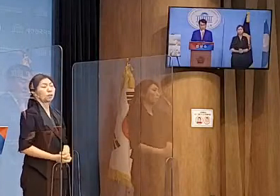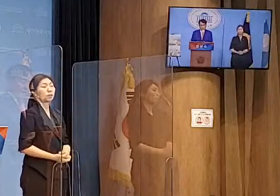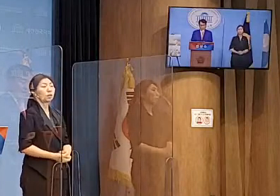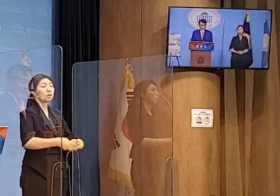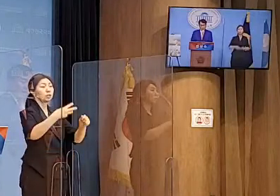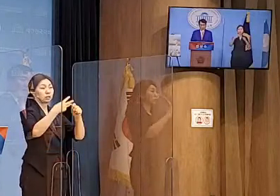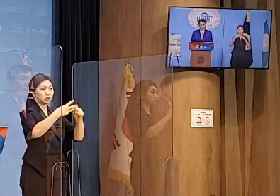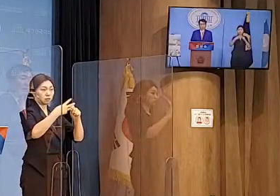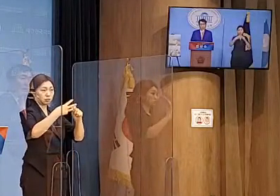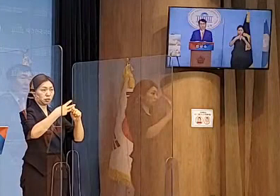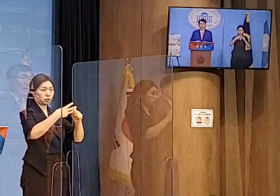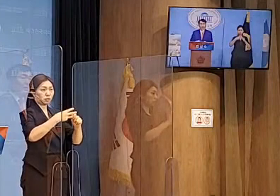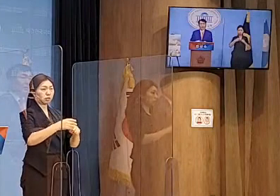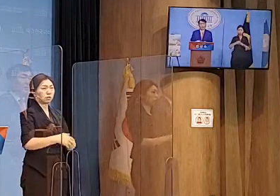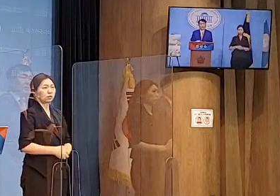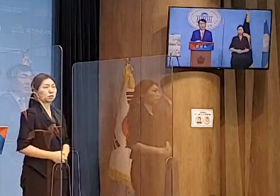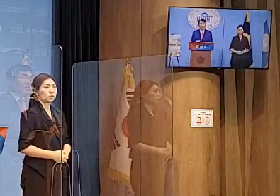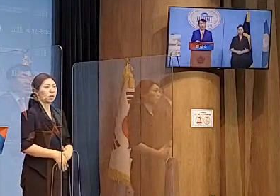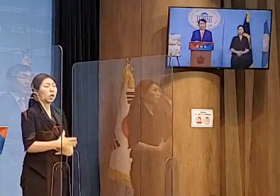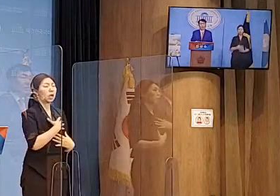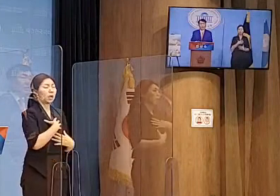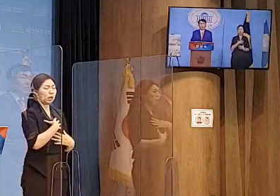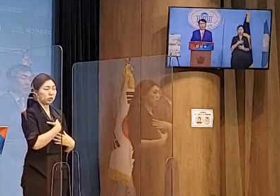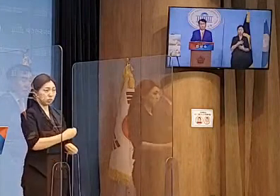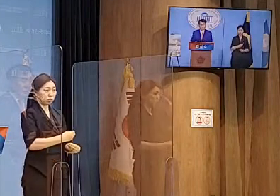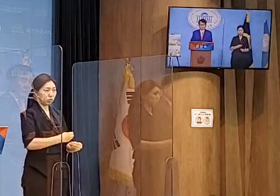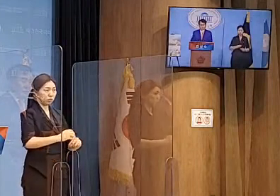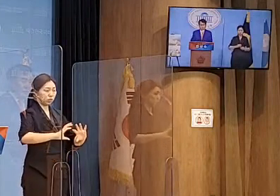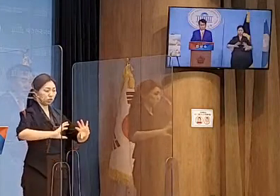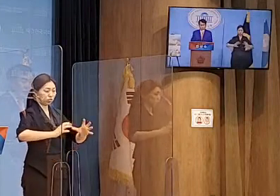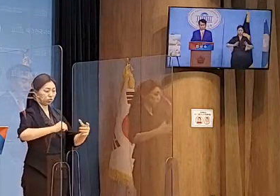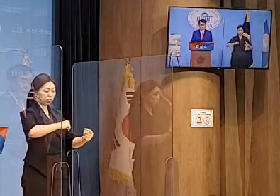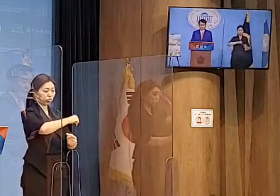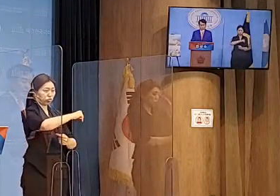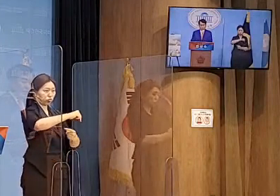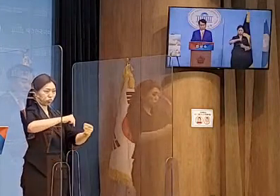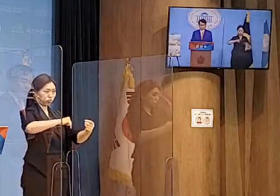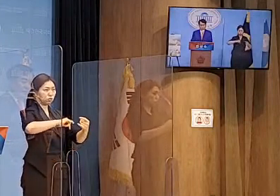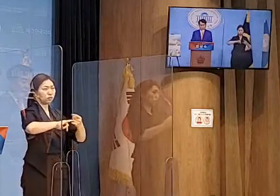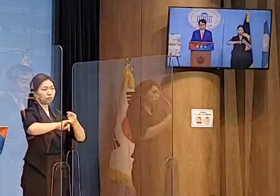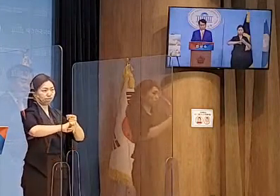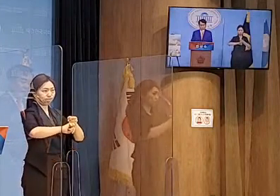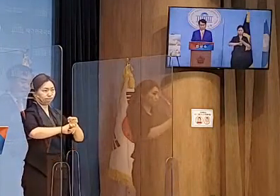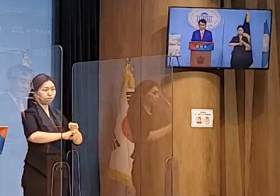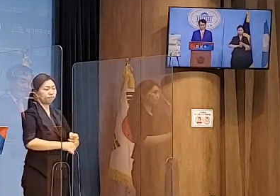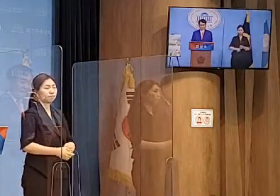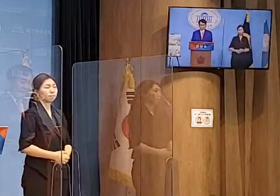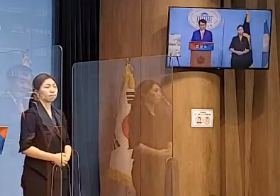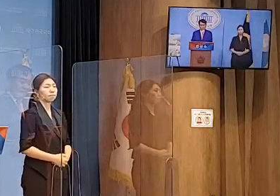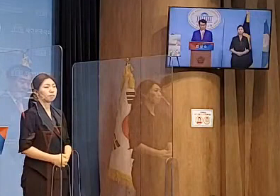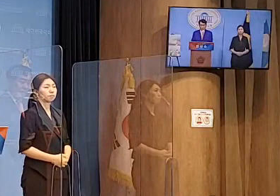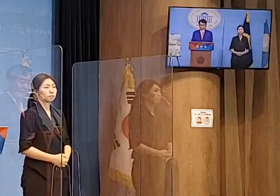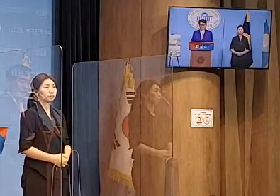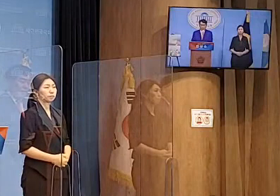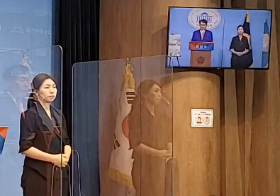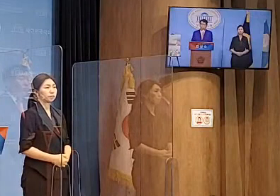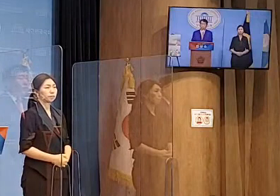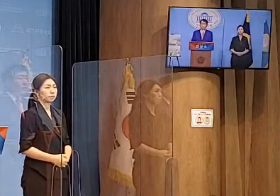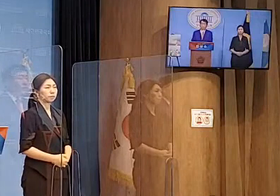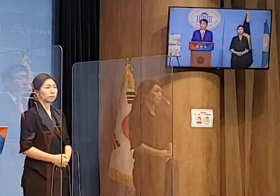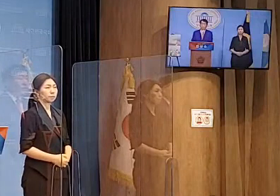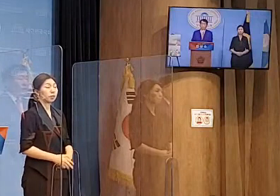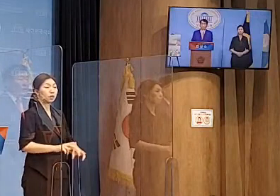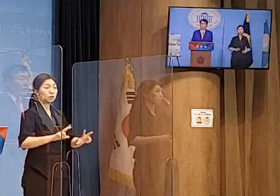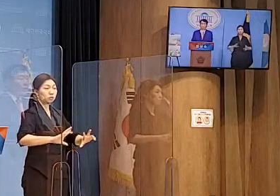셋째, 안정된 국정을 운영해 나가겠습니다. 지금